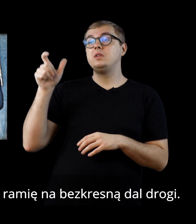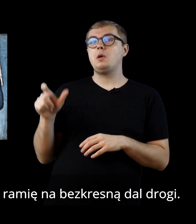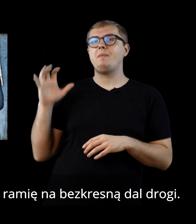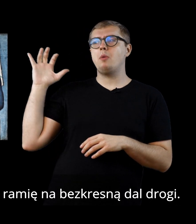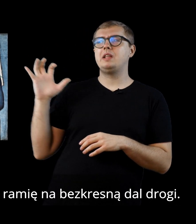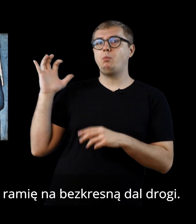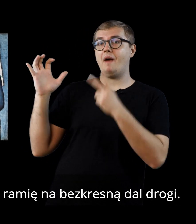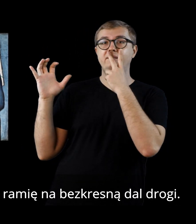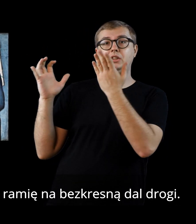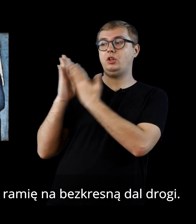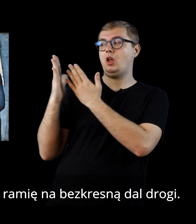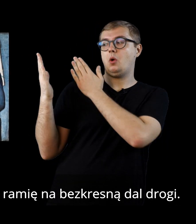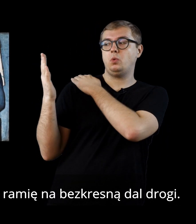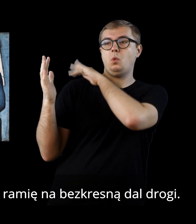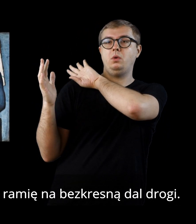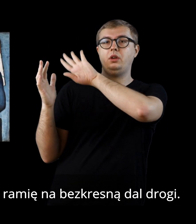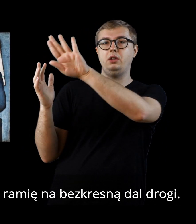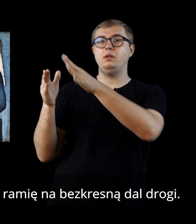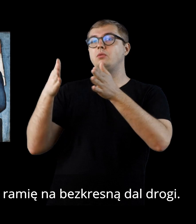Widz spogląda przez jego ramię na bezkresną dal drogi.